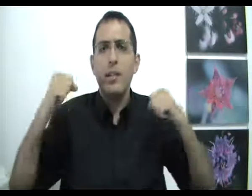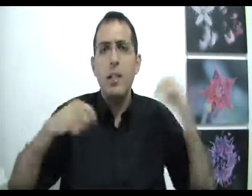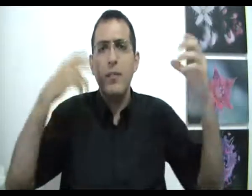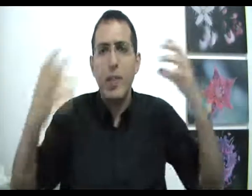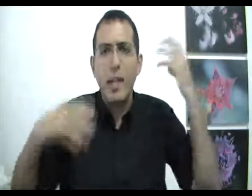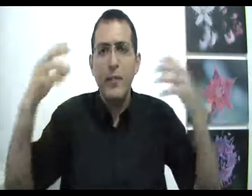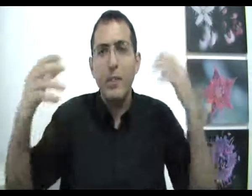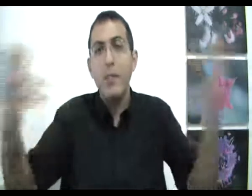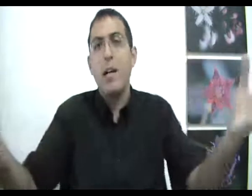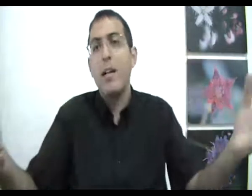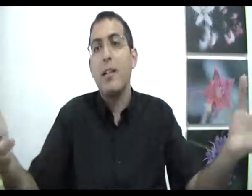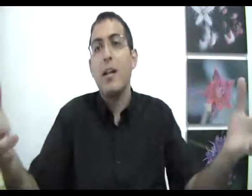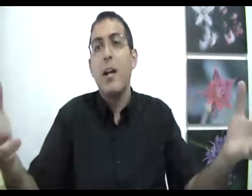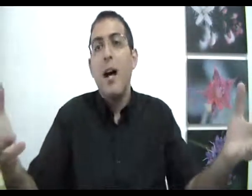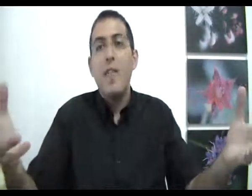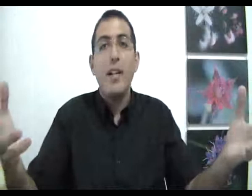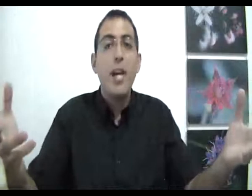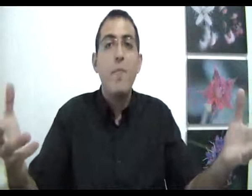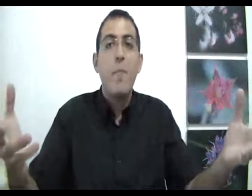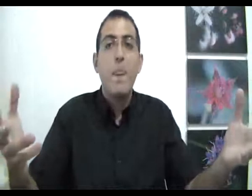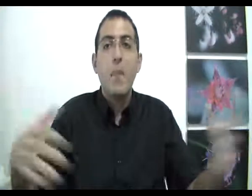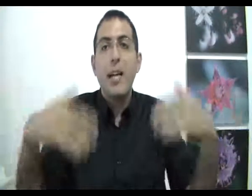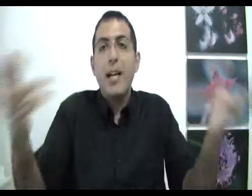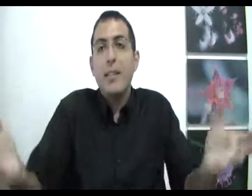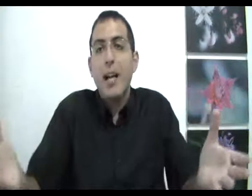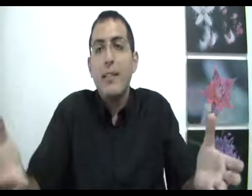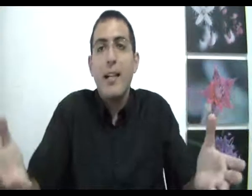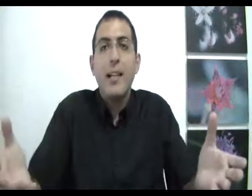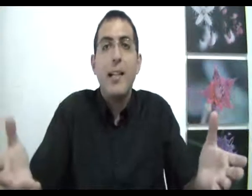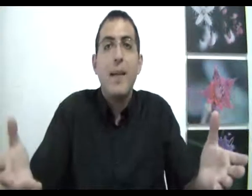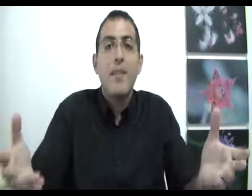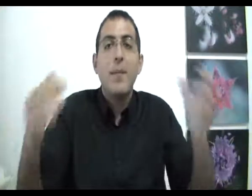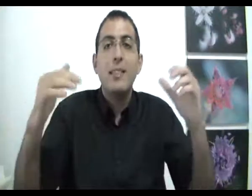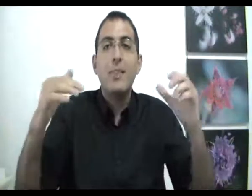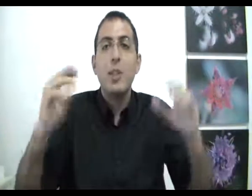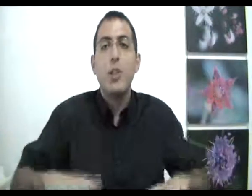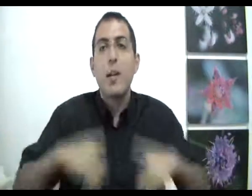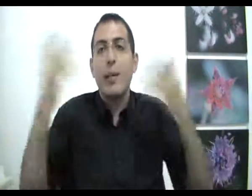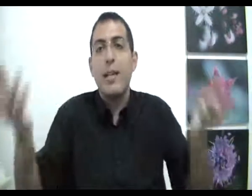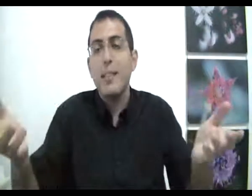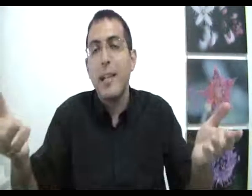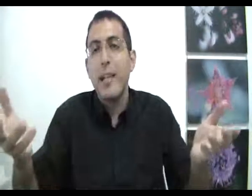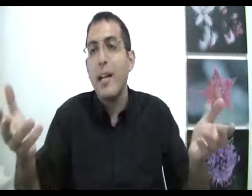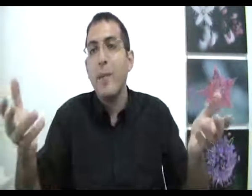רציתי ותכננתי וזה וזה לא בחרתי. אבל אם הבחירה שלך הייתה אקראית לגמרי, ואם עצם זה שיש לך בחירה זה אקראי לגמרי.